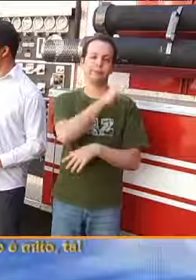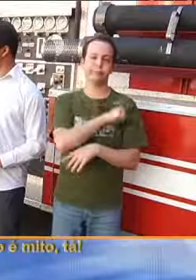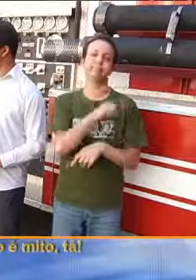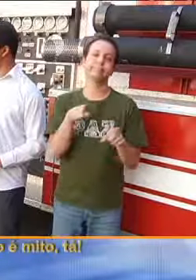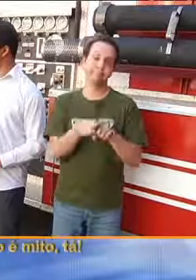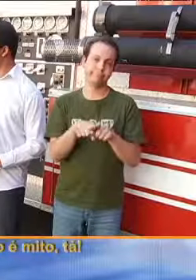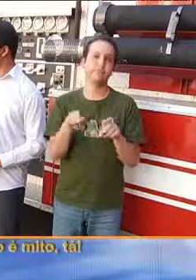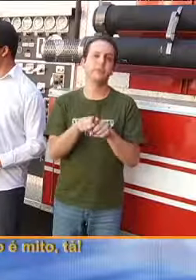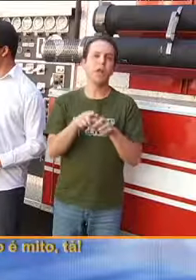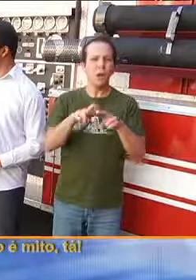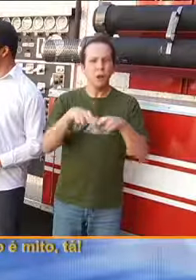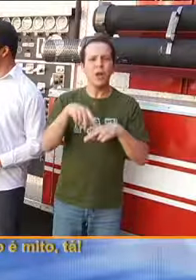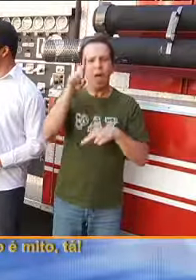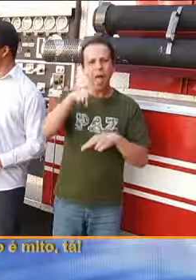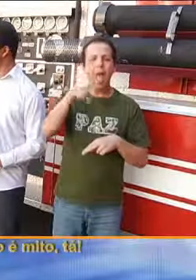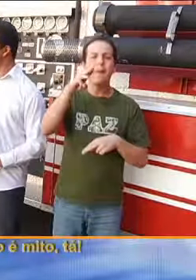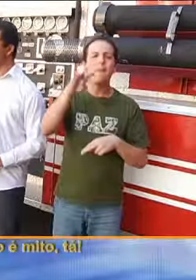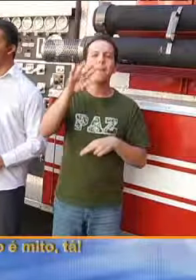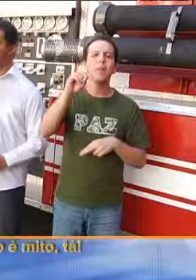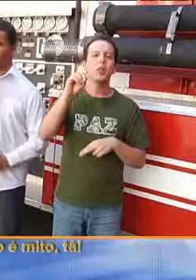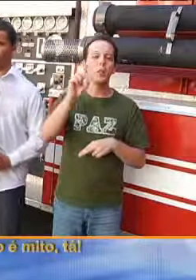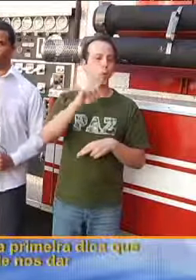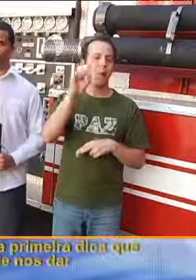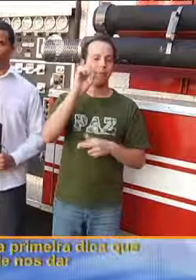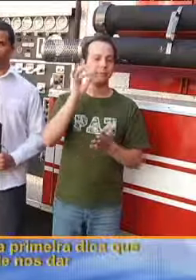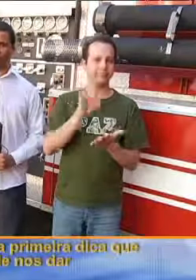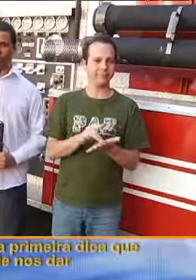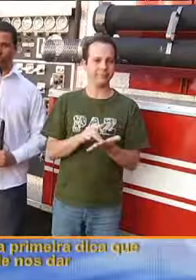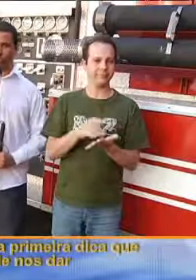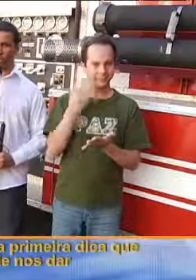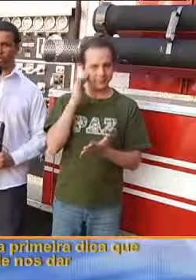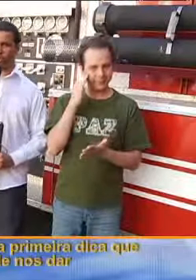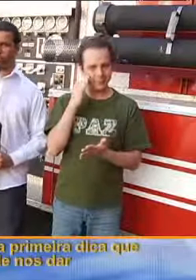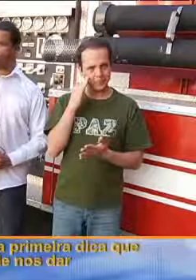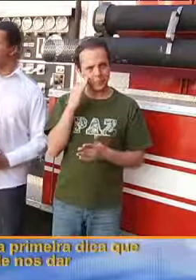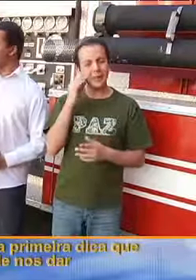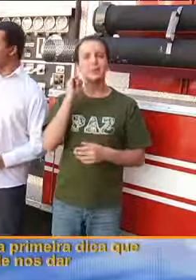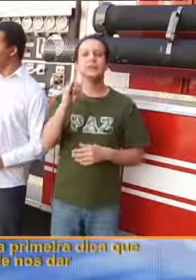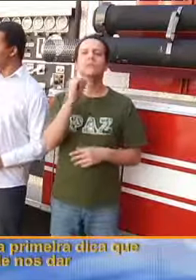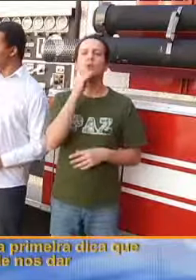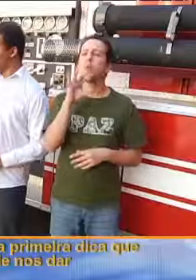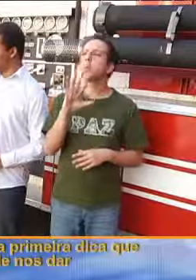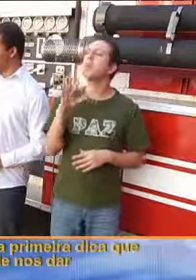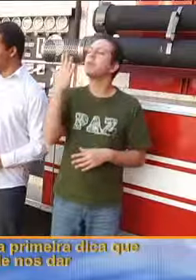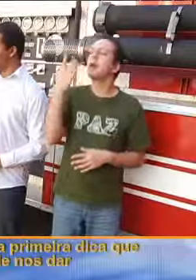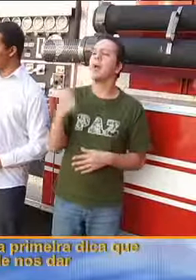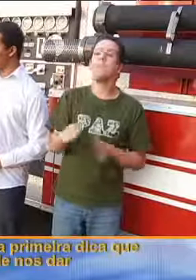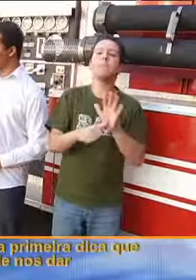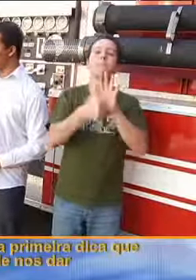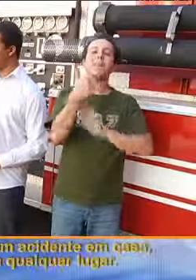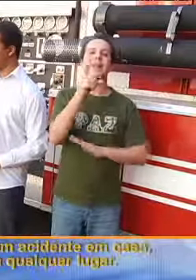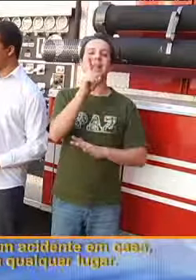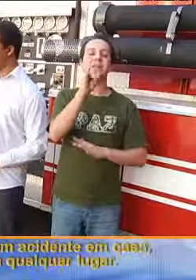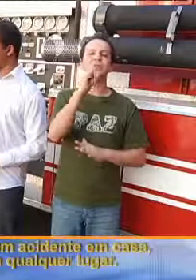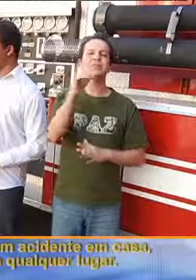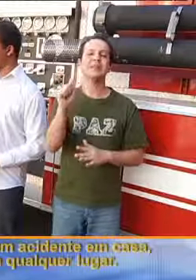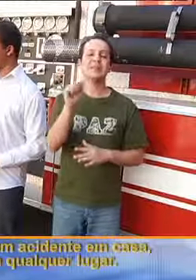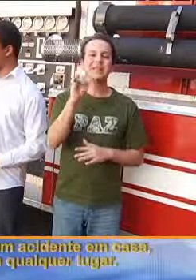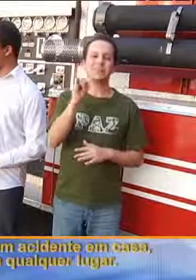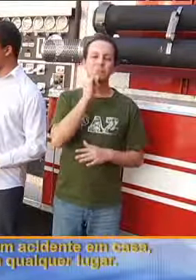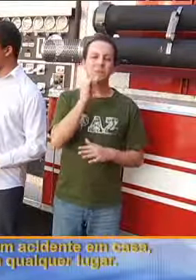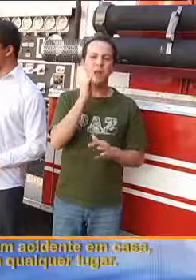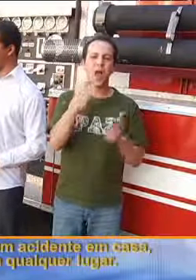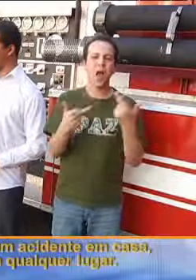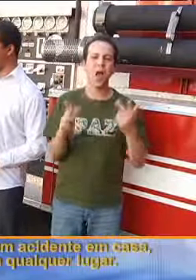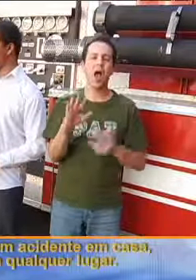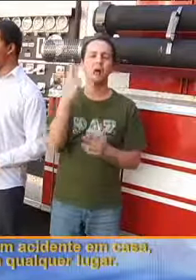tratamento. Então, isso é mito, tá? Perfeito. E no caso, qual que a primeira dica que você pode nos dar quando acontecer